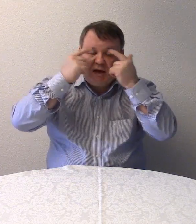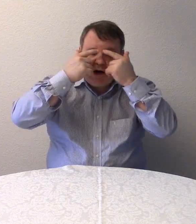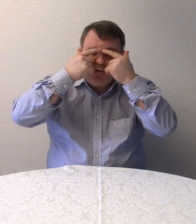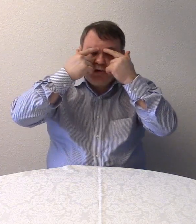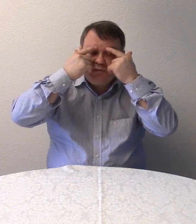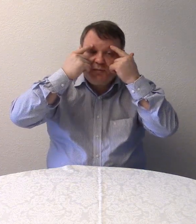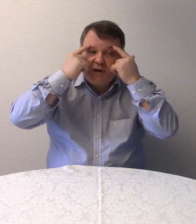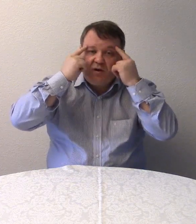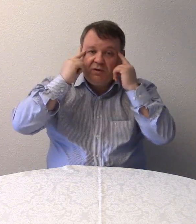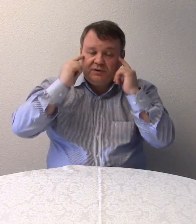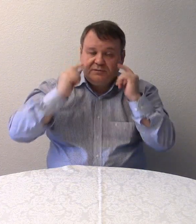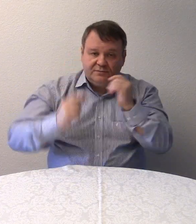Augenbrauen.